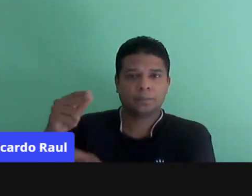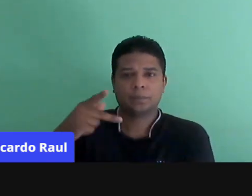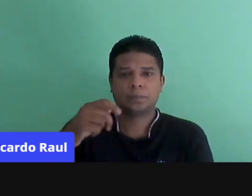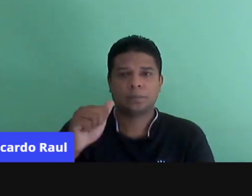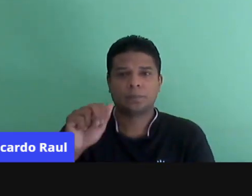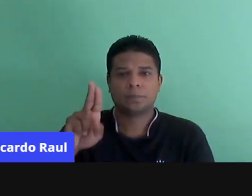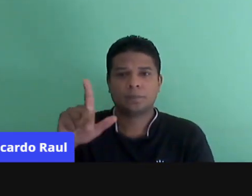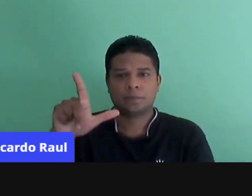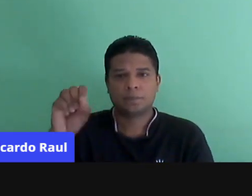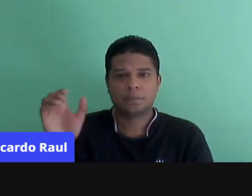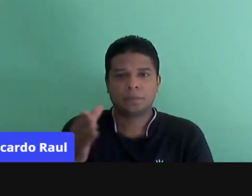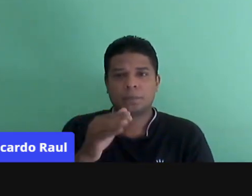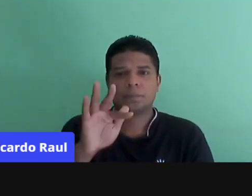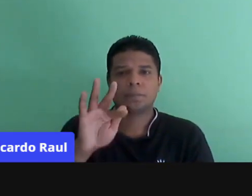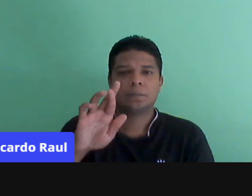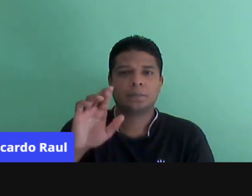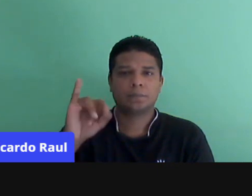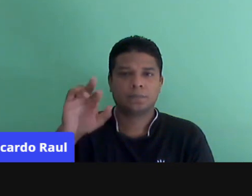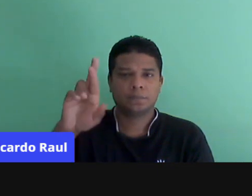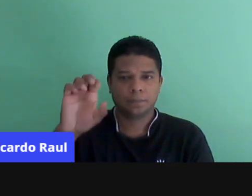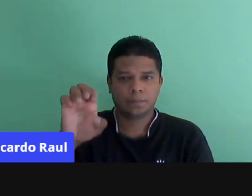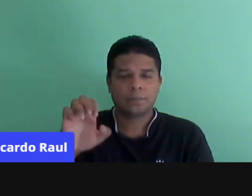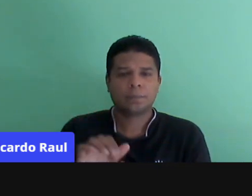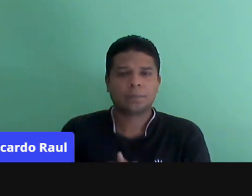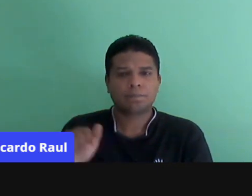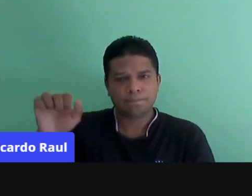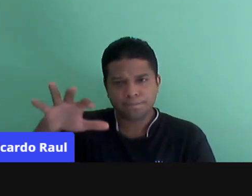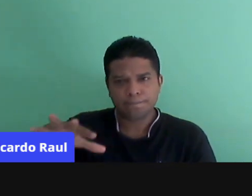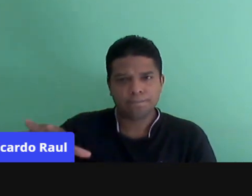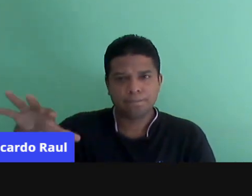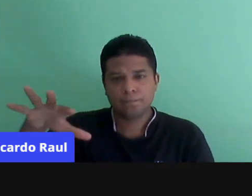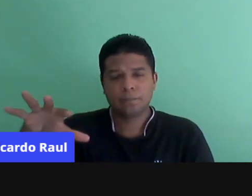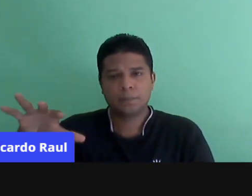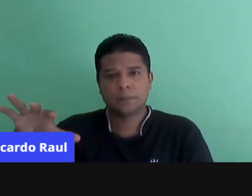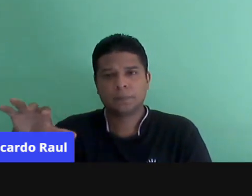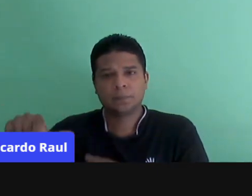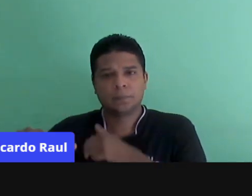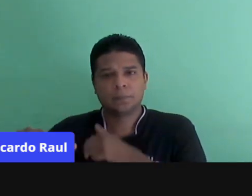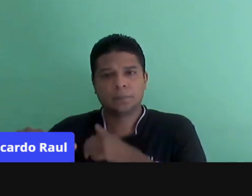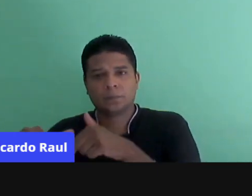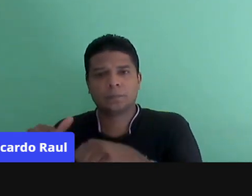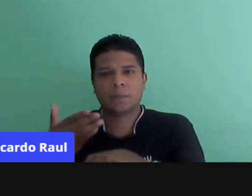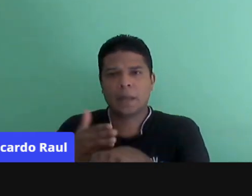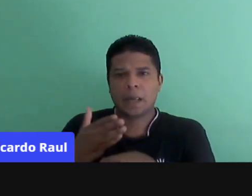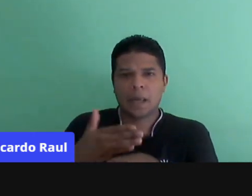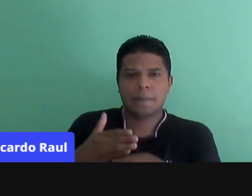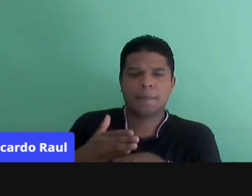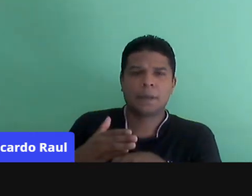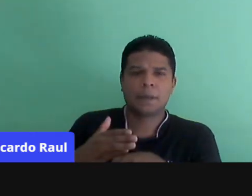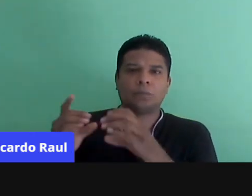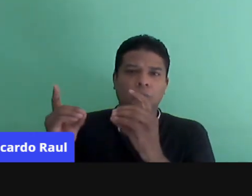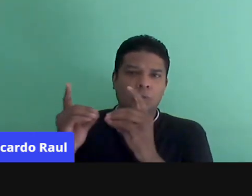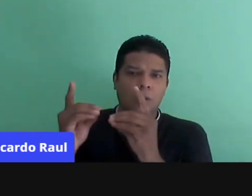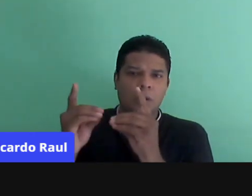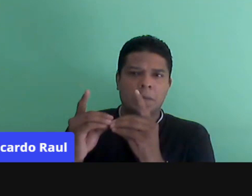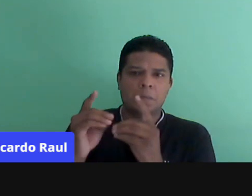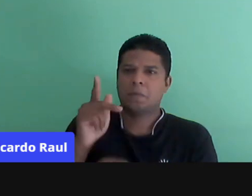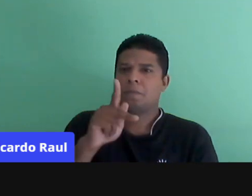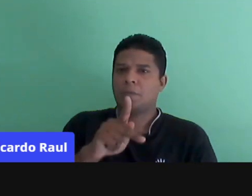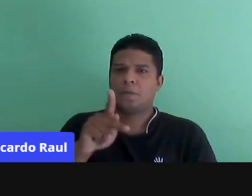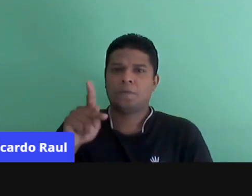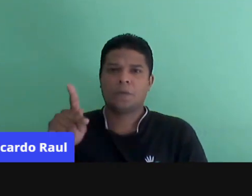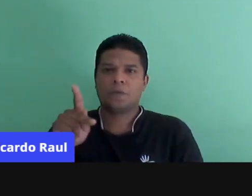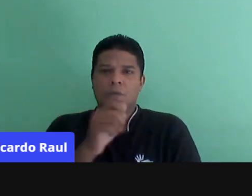Bom, e nesse ambiente de trabalho, a prática dialógica não é somente entre professor e aluno,